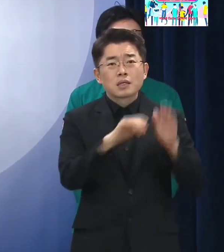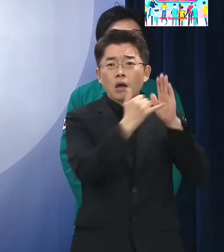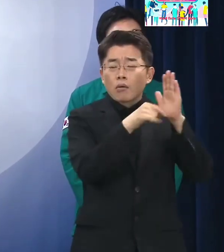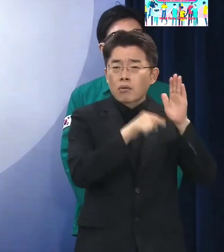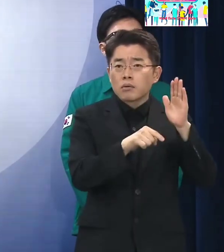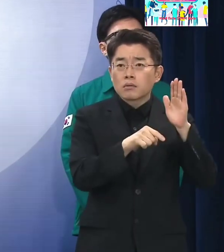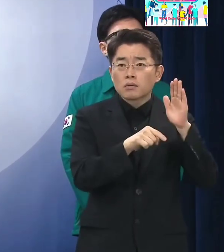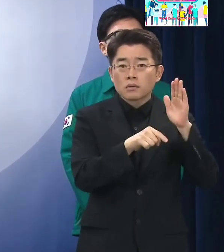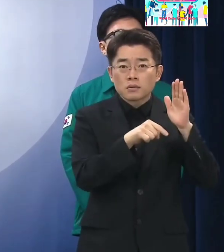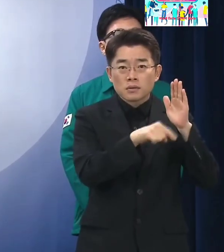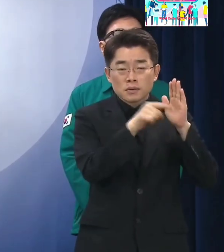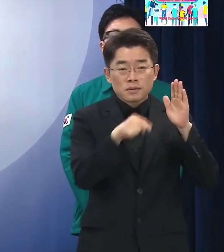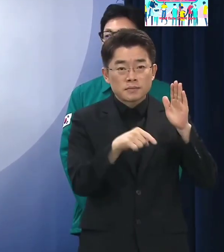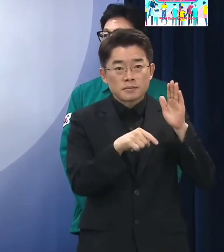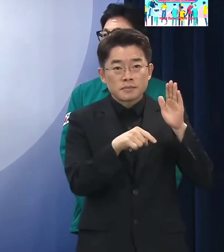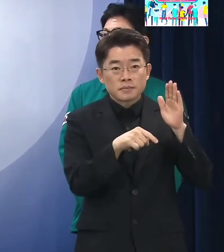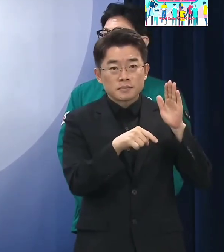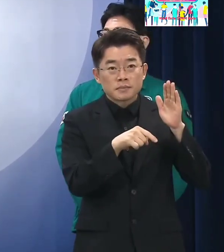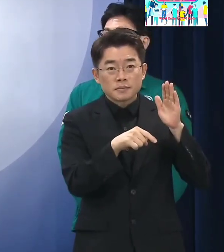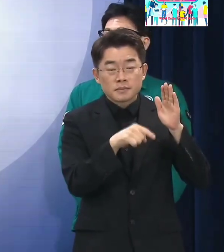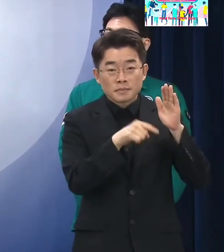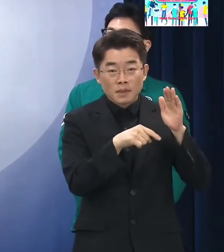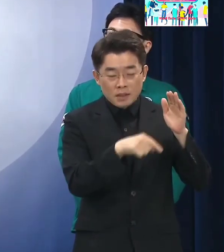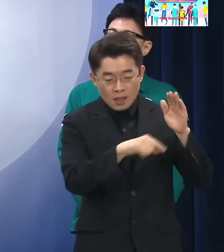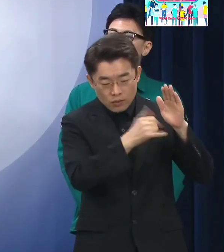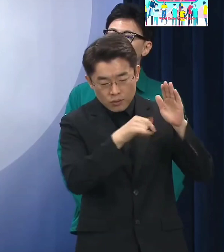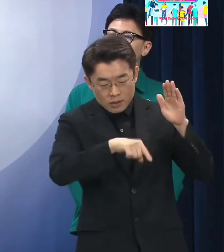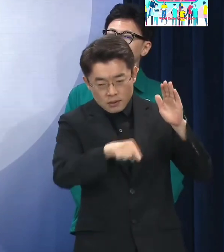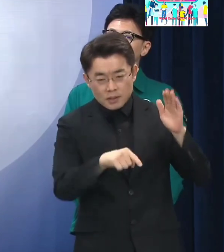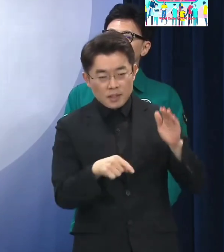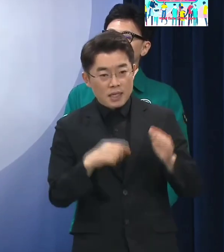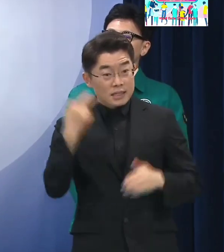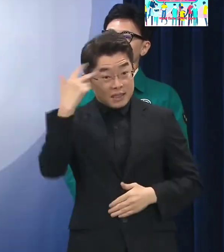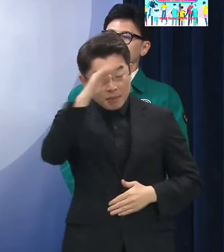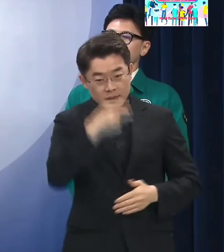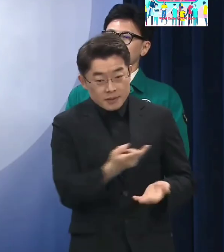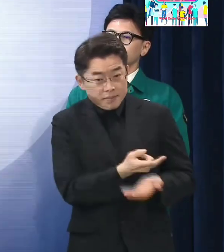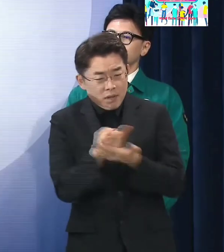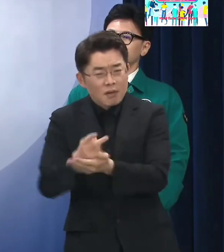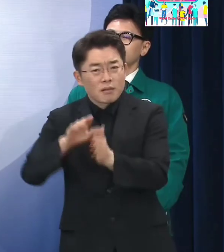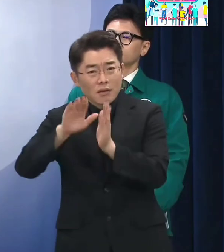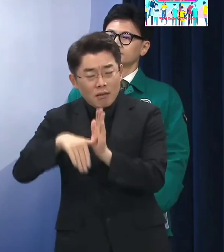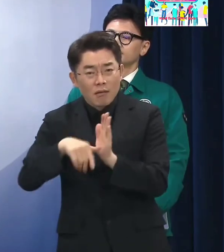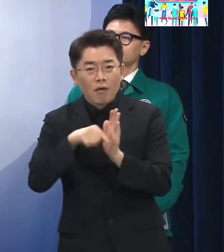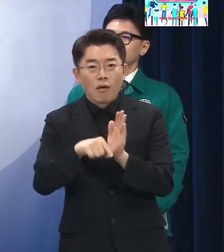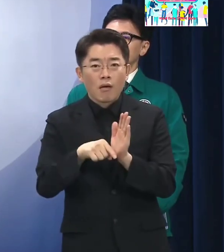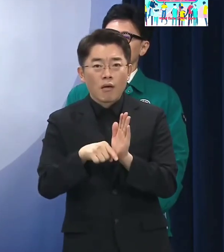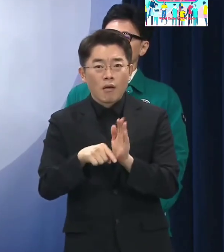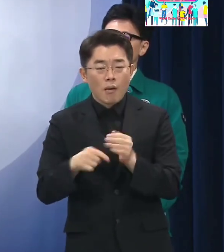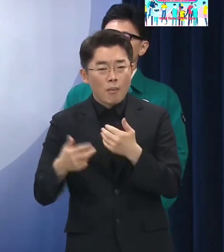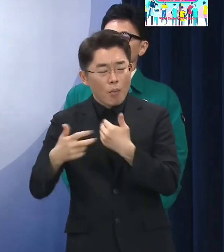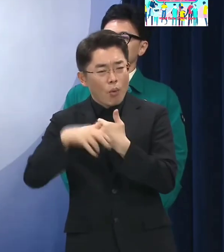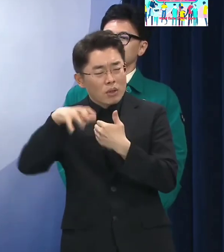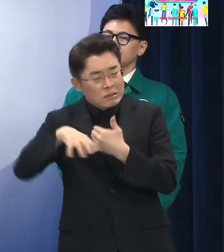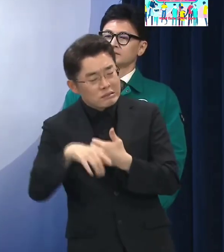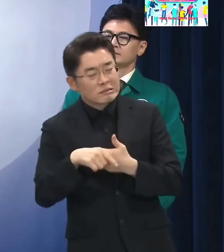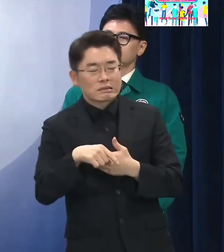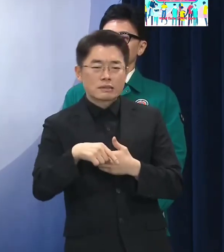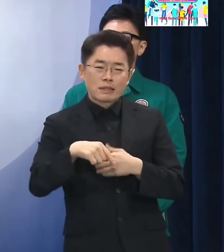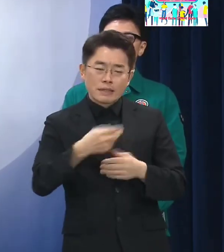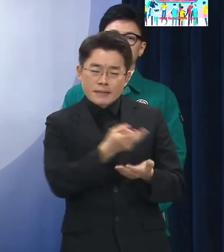행정입원의 경우에는 민원 발생 등으로 행정기관에서 소극적으로 대응하고 있기 때문에